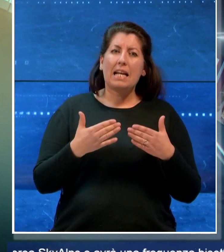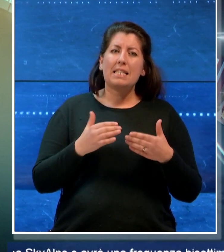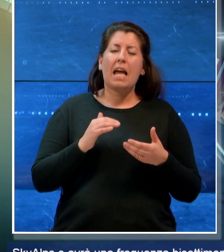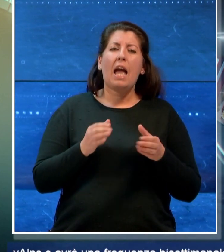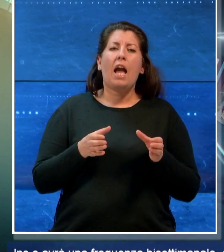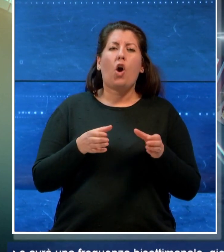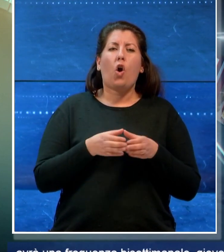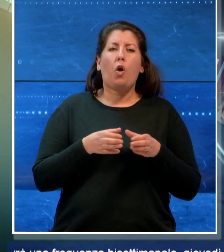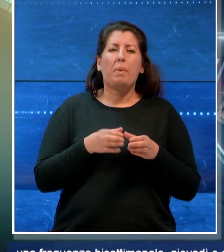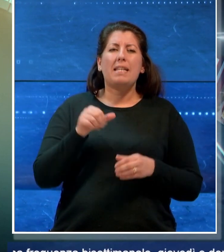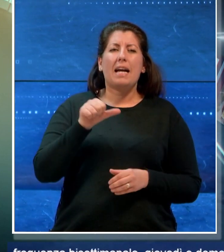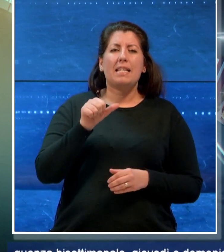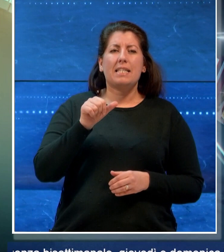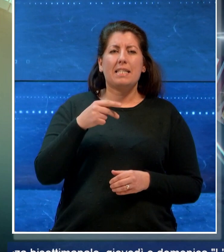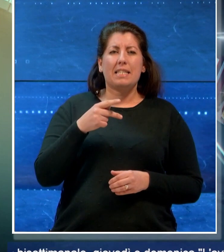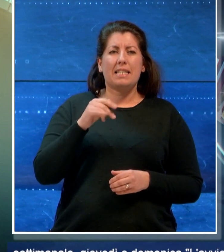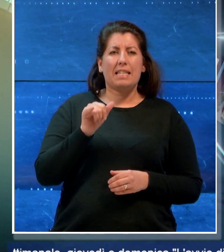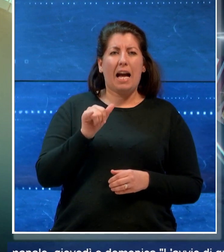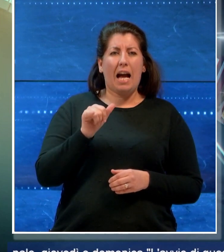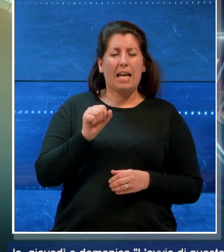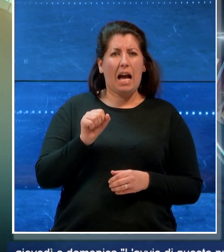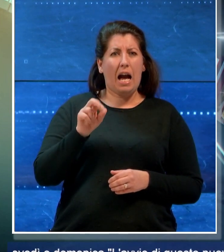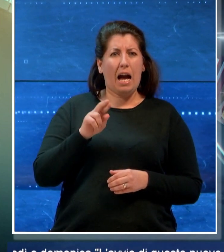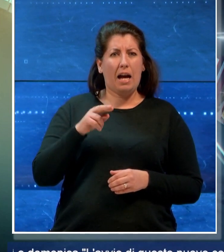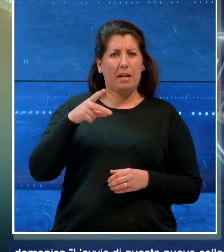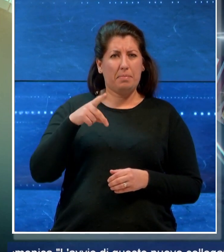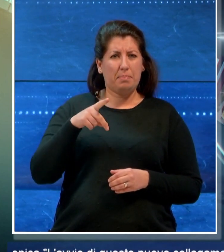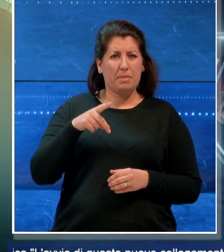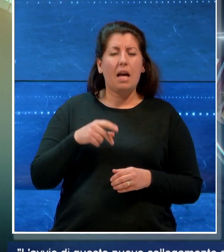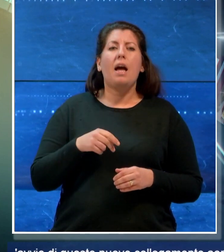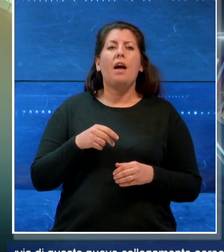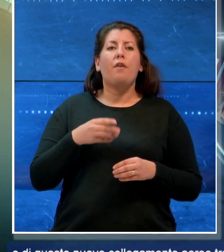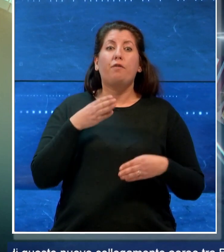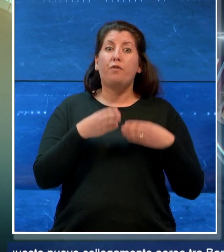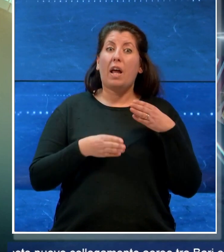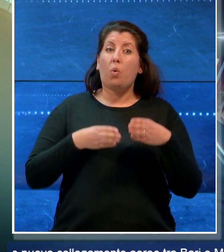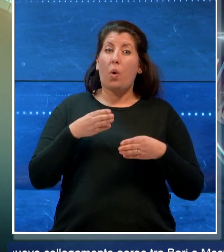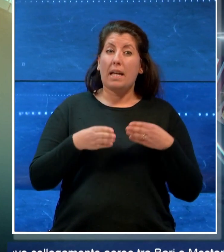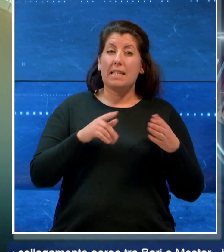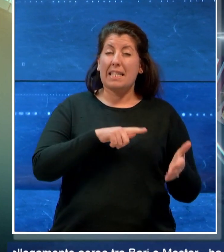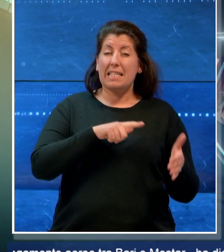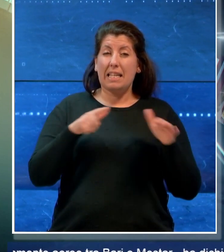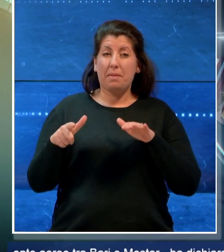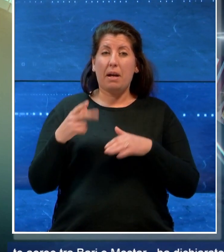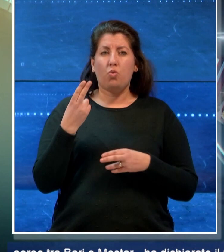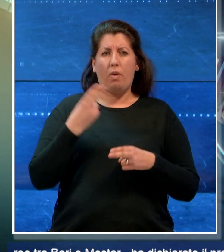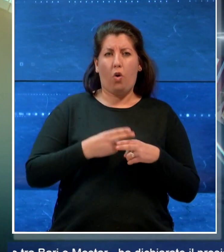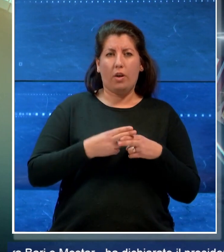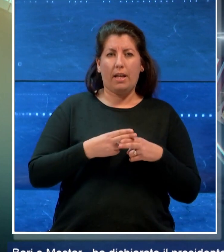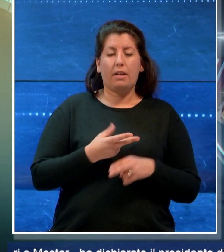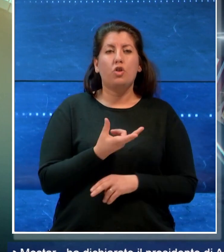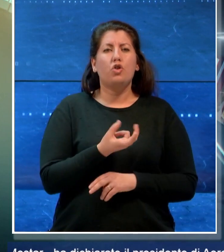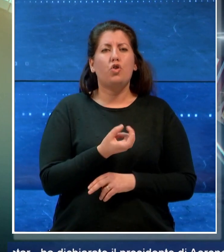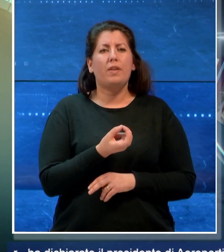aerea SkyHalps e avrà una frequenza bisettimanale giovedì